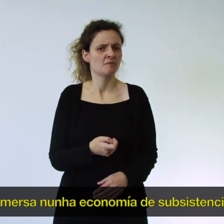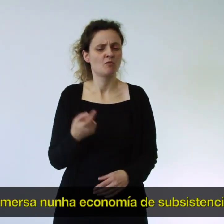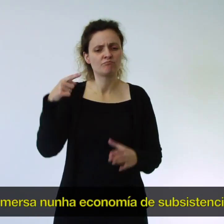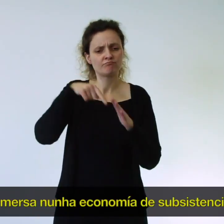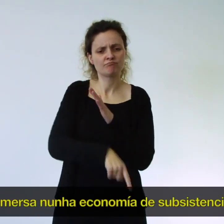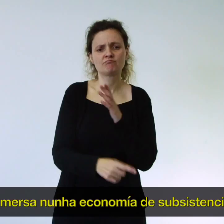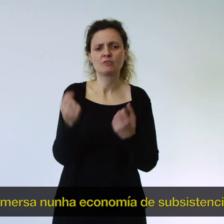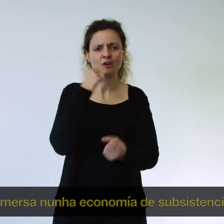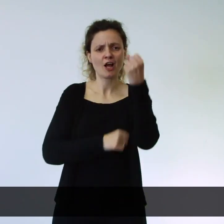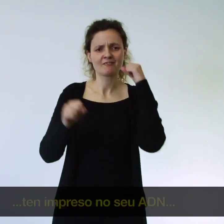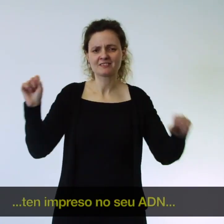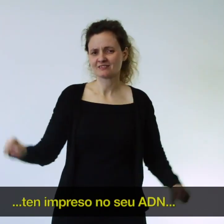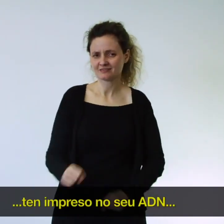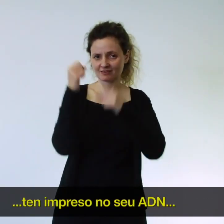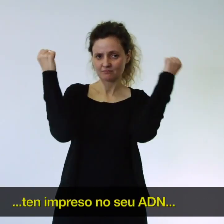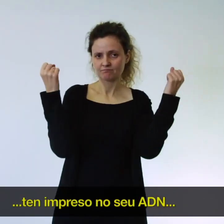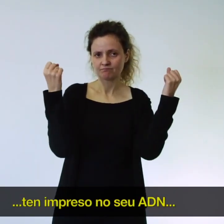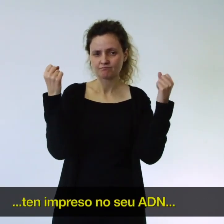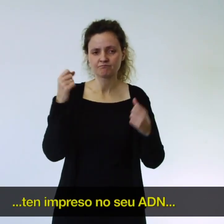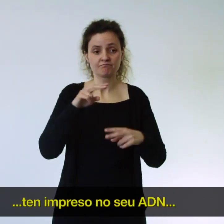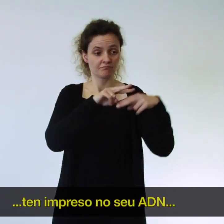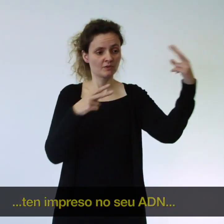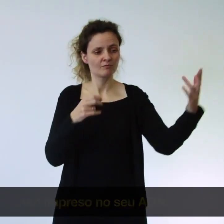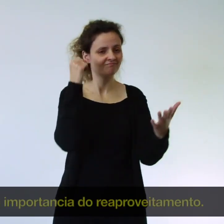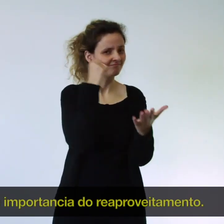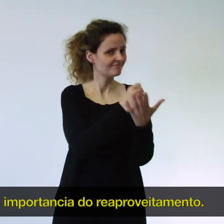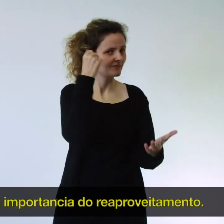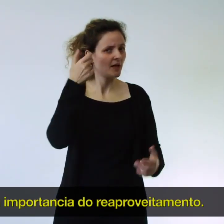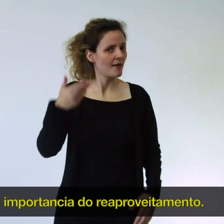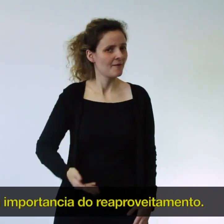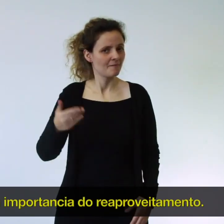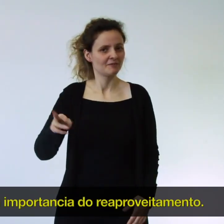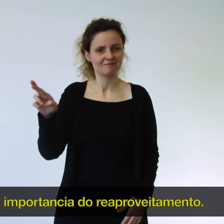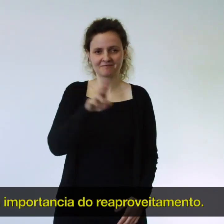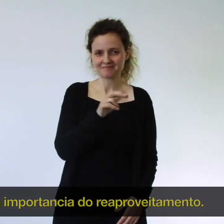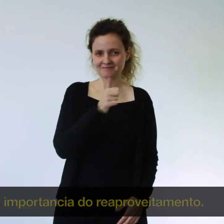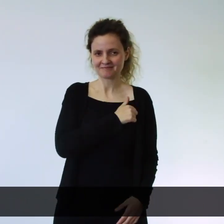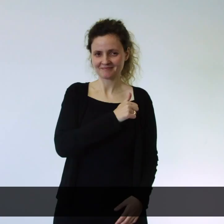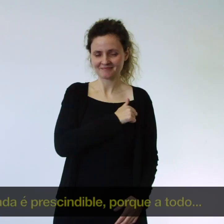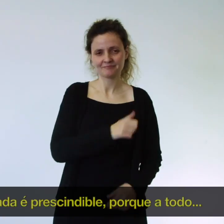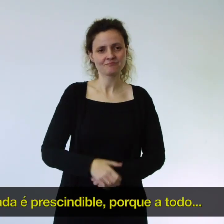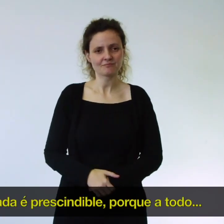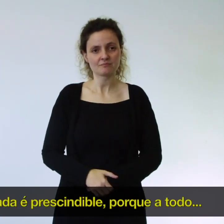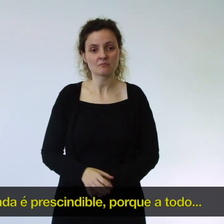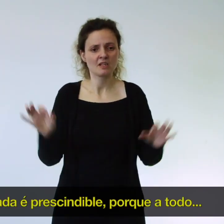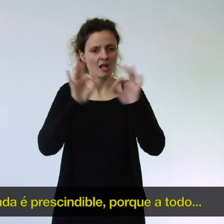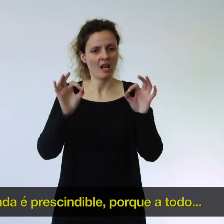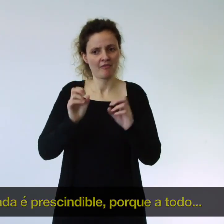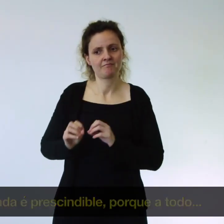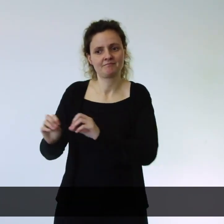nunha economía de subsistencia, ten impreso no seu ADN a importancia do reaproveitamento. Nada é prescindible, porque a todos